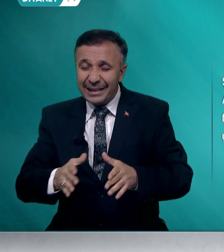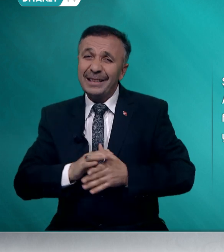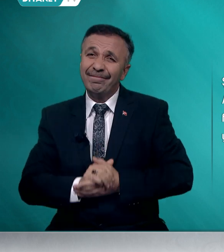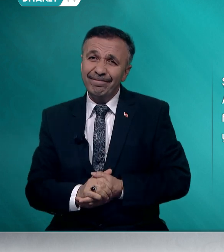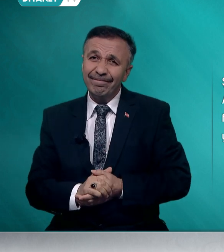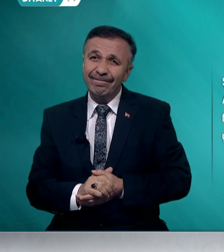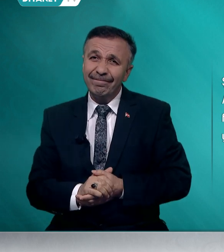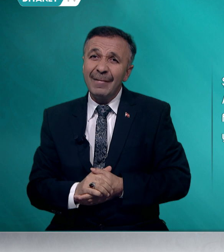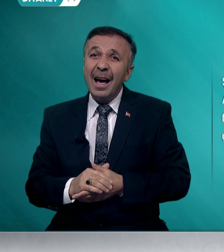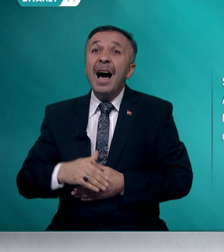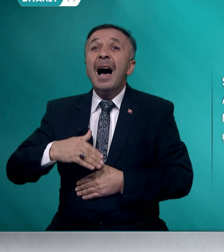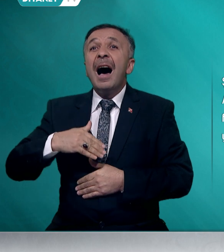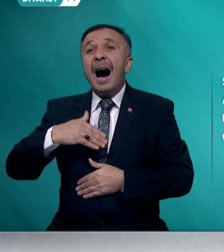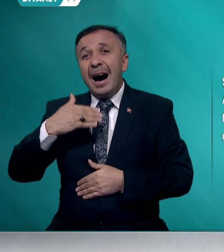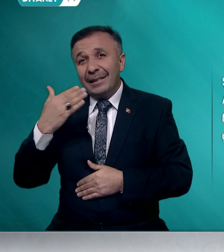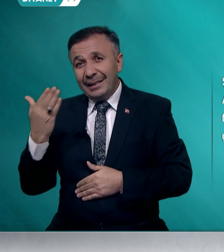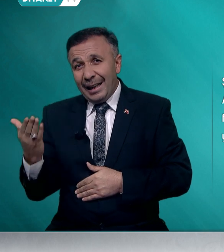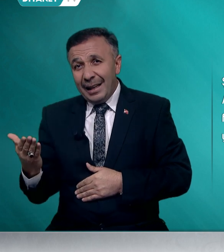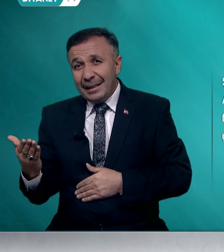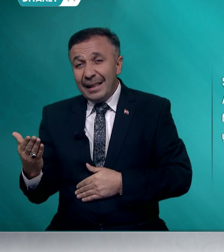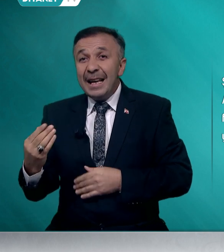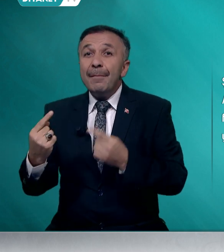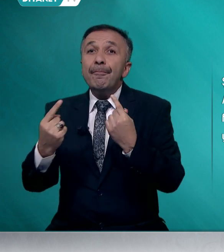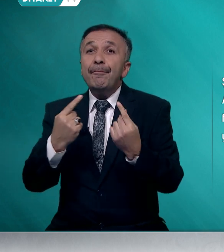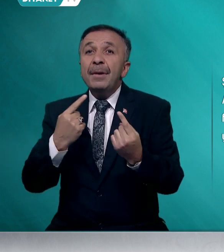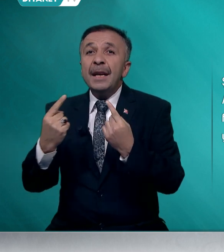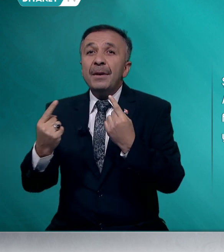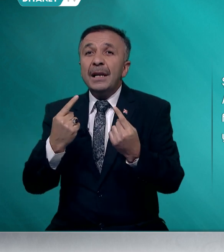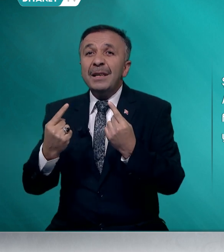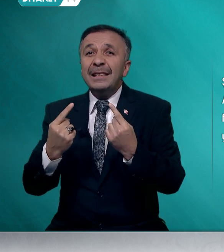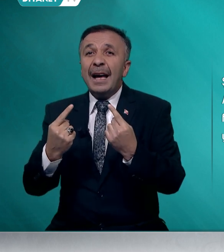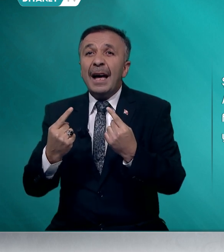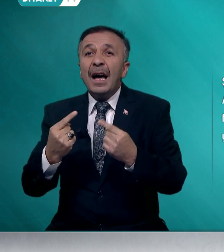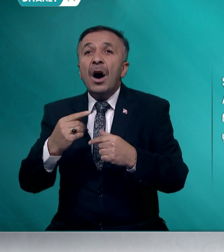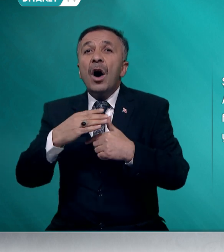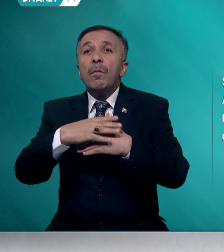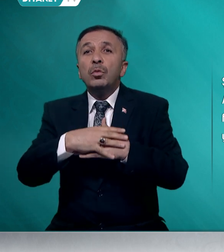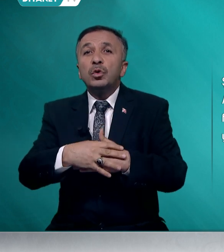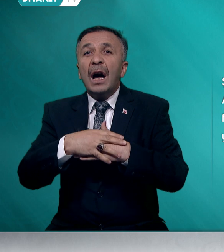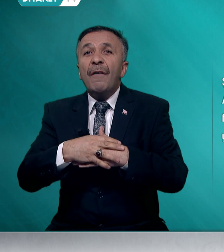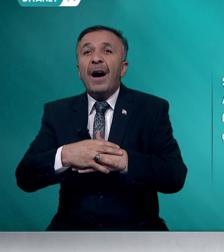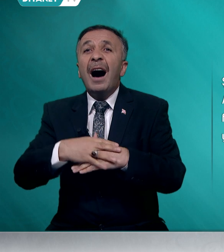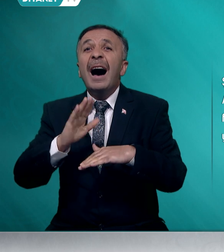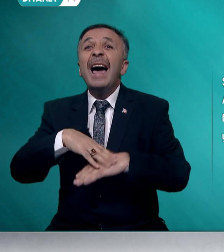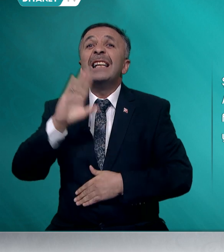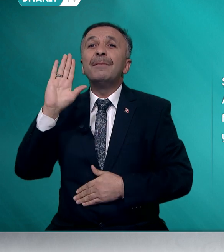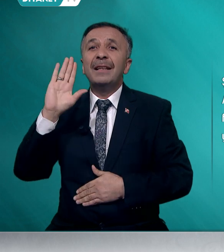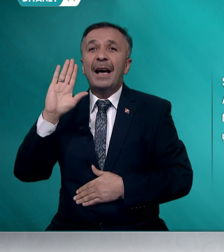Ardından birbirimizle musafaha etmeden